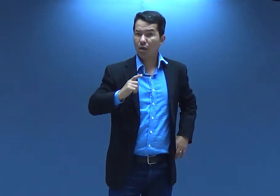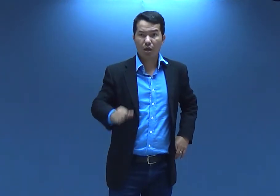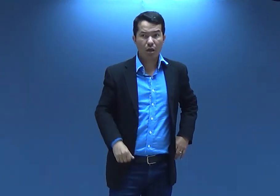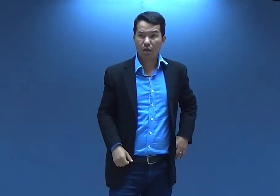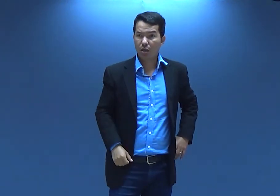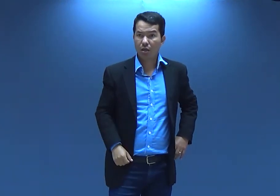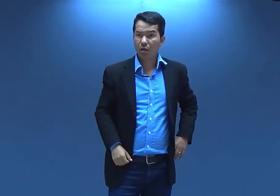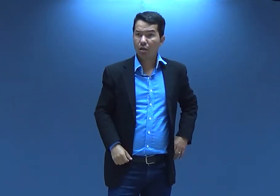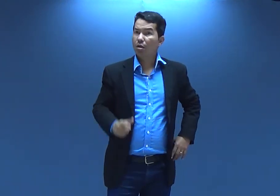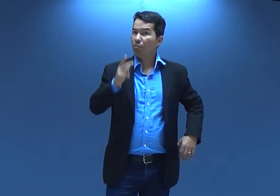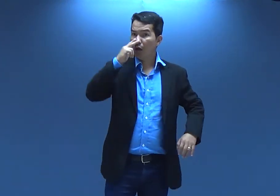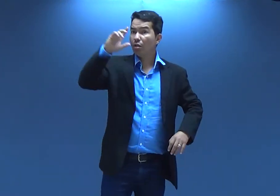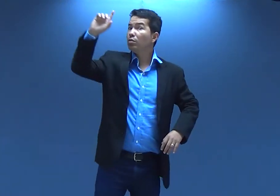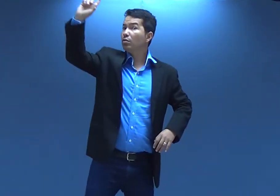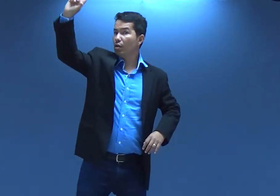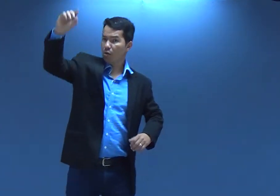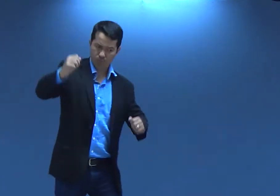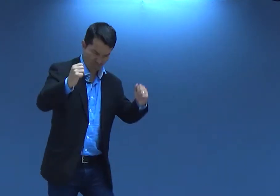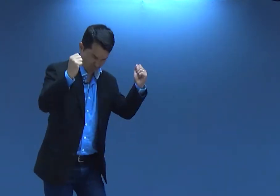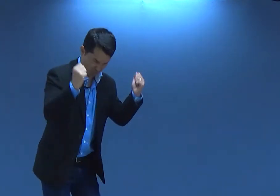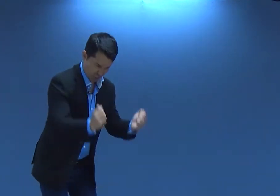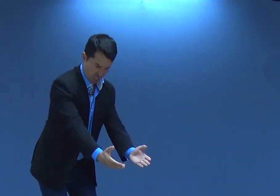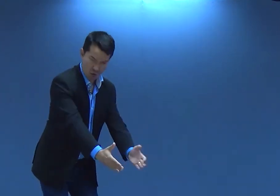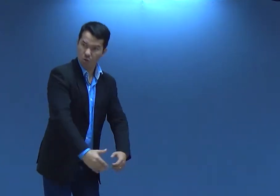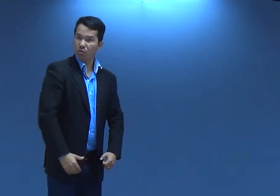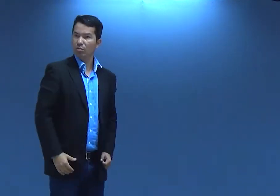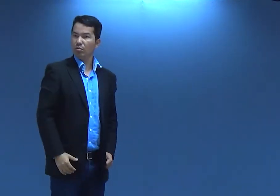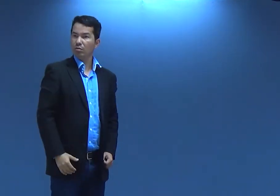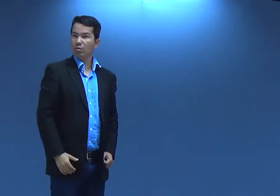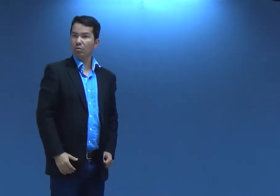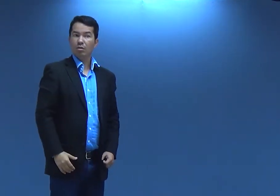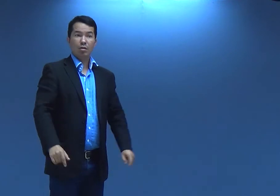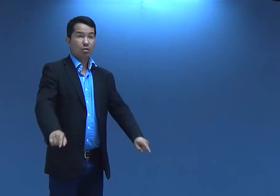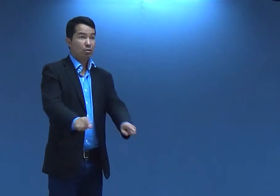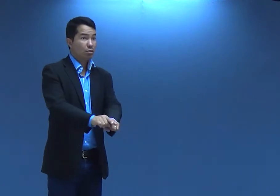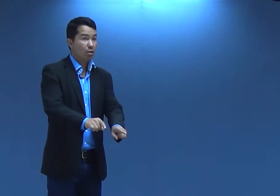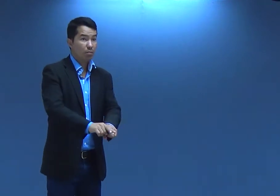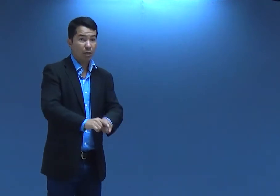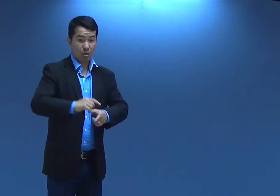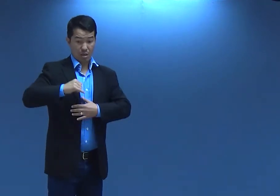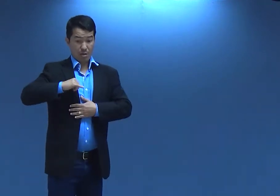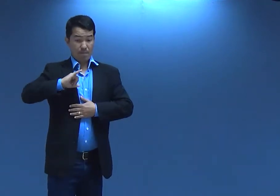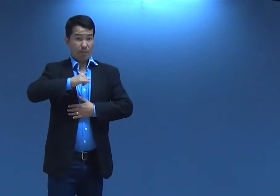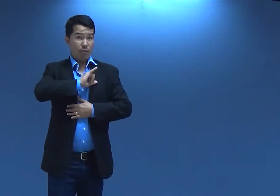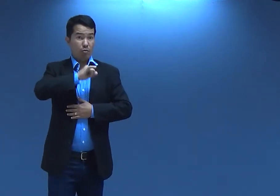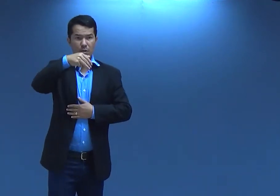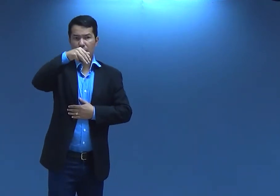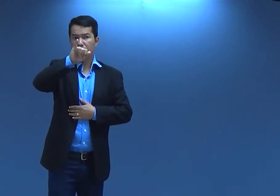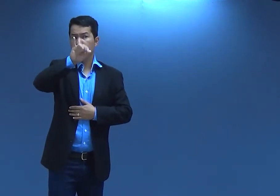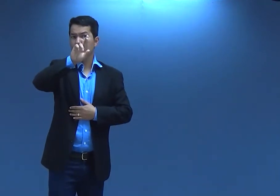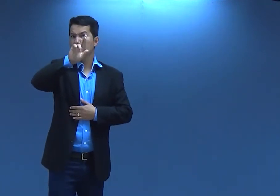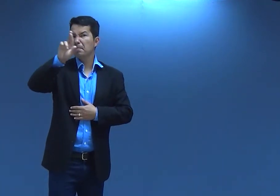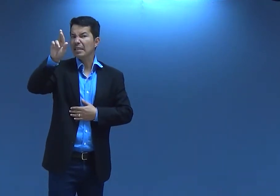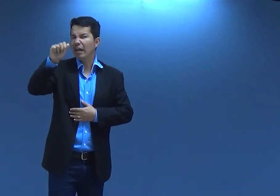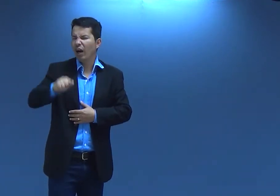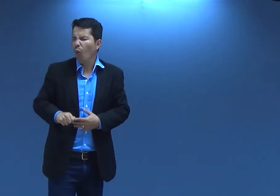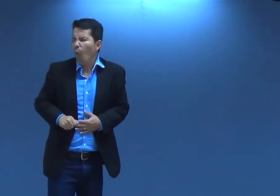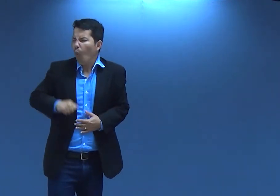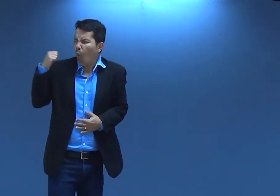E no passado só tinham pessoas ricas, né? E parece que Deus ali abençoou eles. Deu aquela mirra pra eles